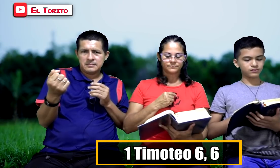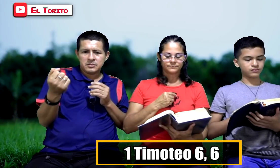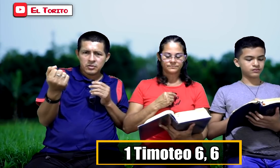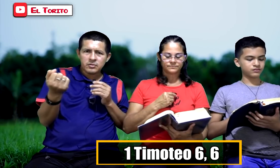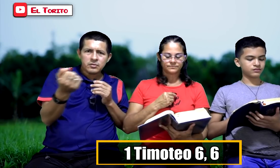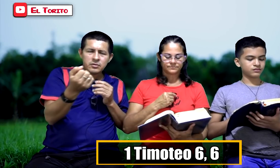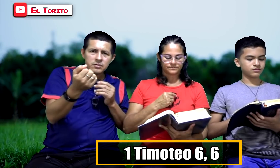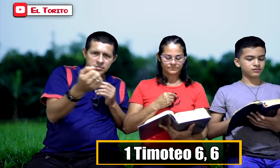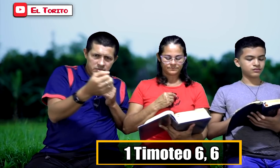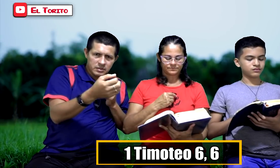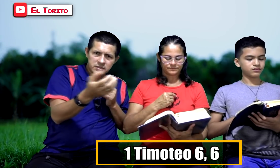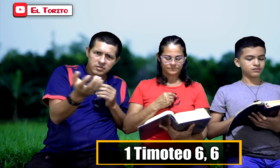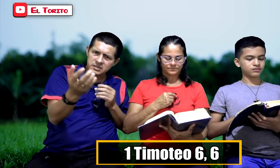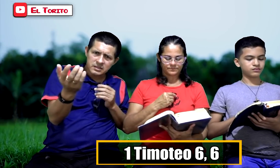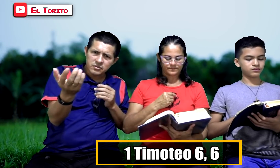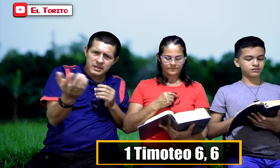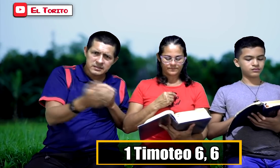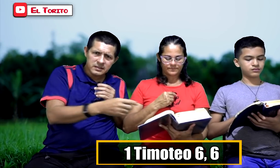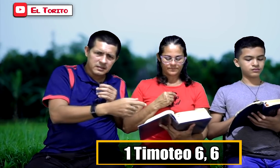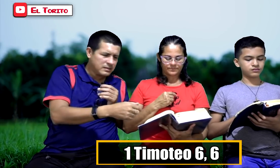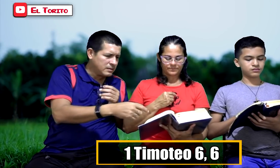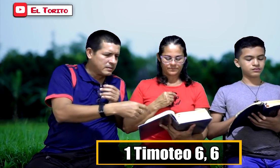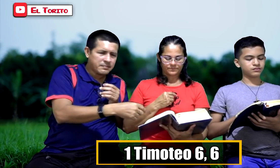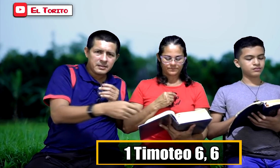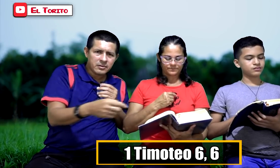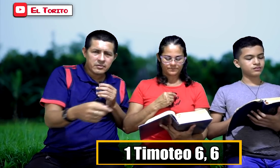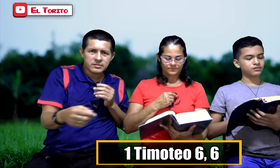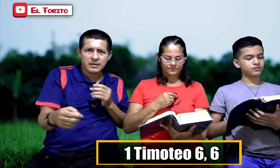No, no, no, el señor dice que no es así. Repítelo, Rosa.